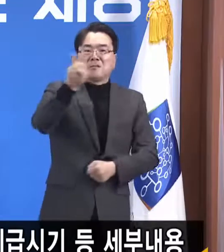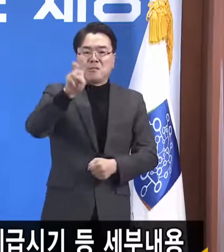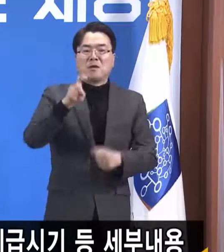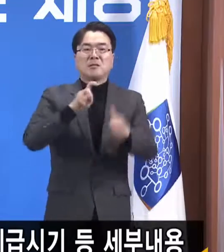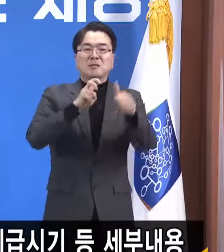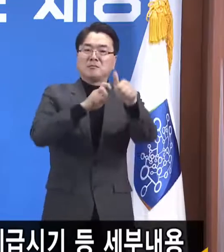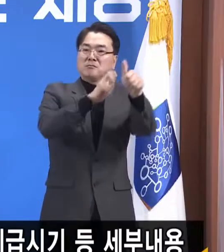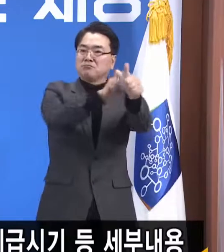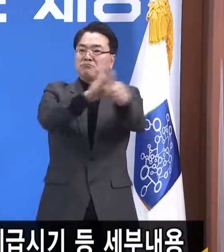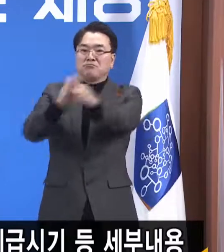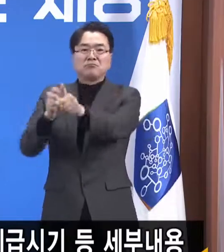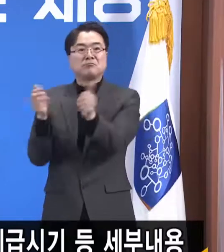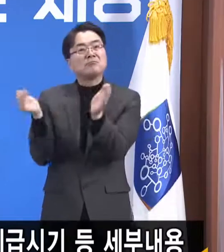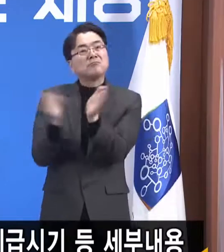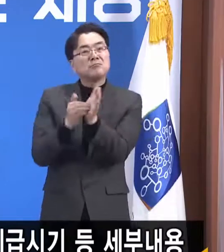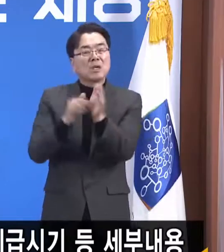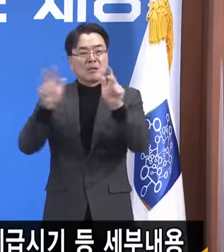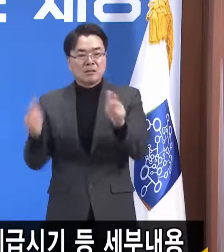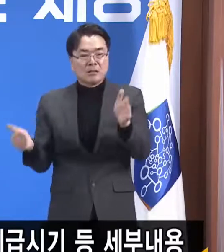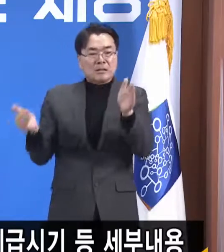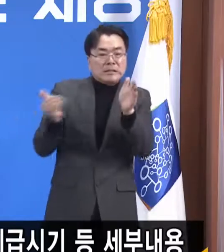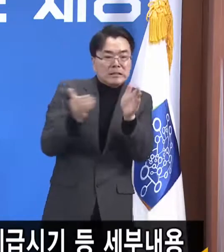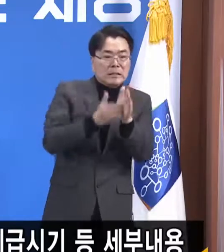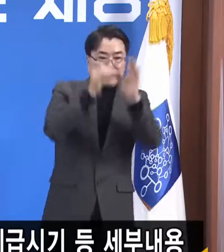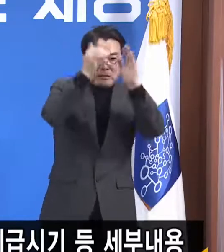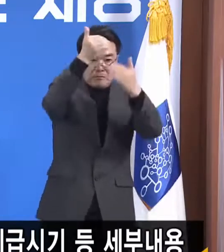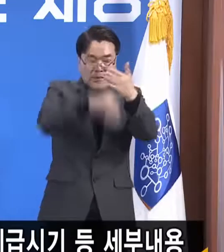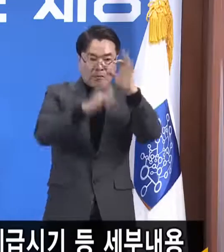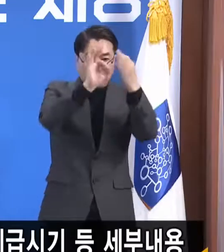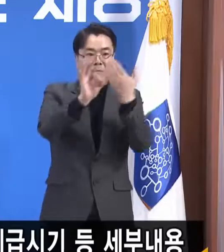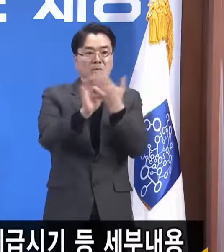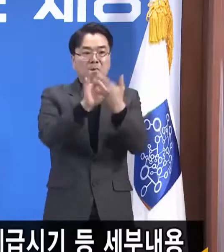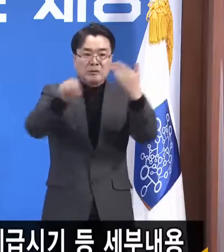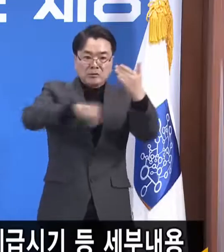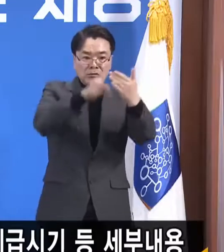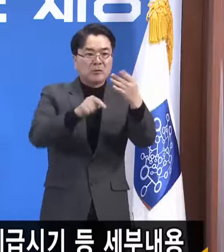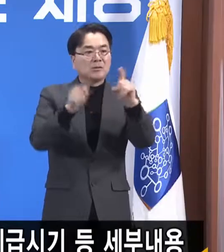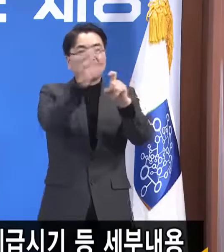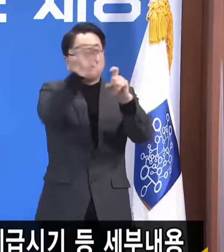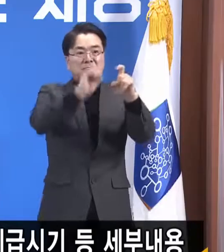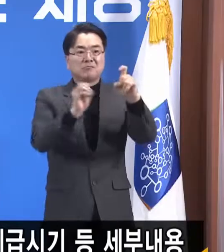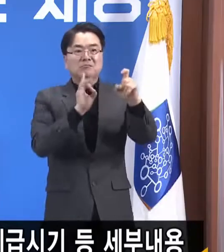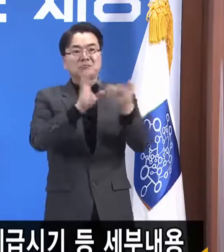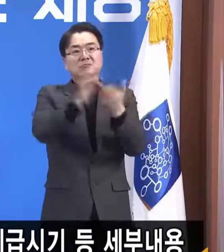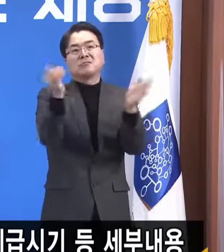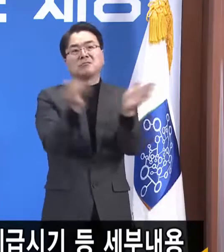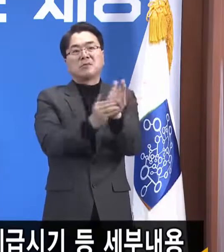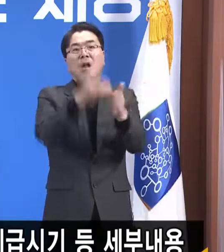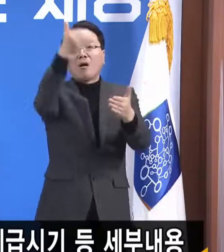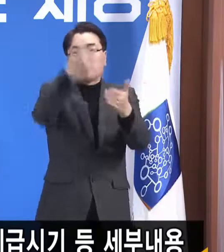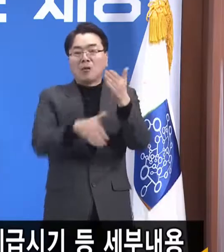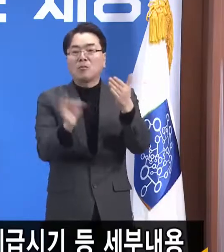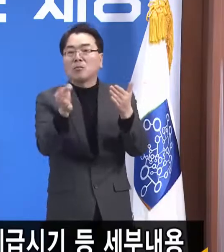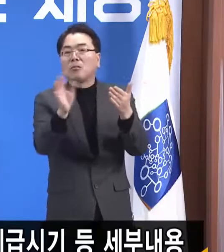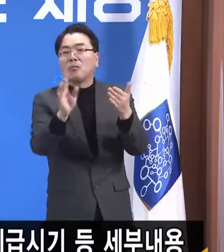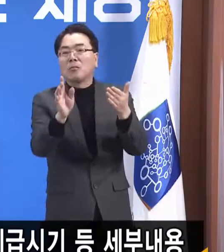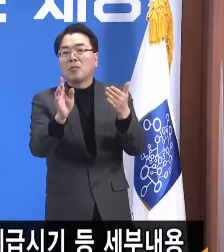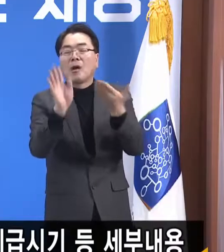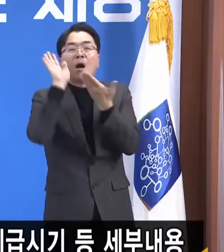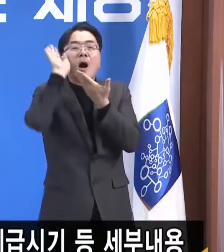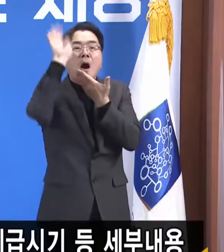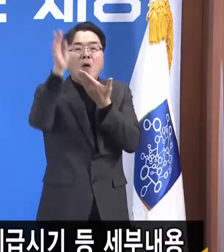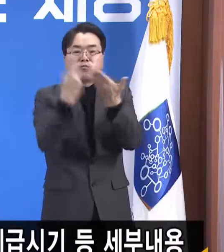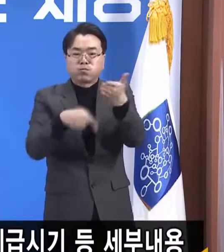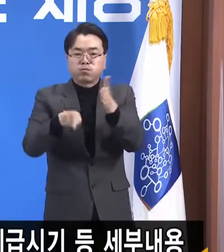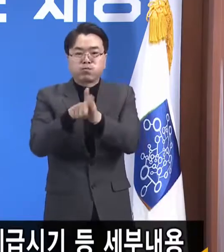지금까지 발표된 발언은 10%밖에 사용하지 않았고 나머지는 다 미래를 위해서